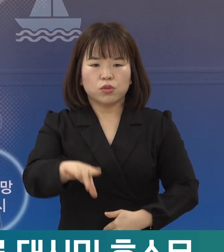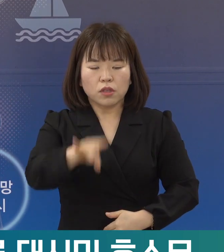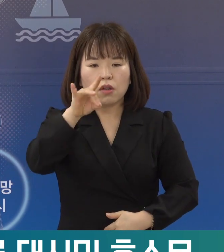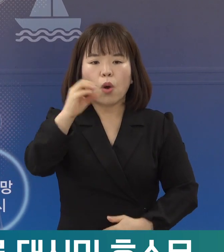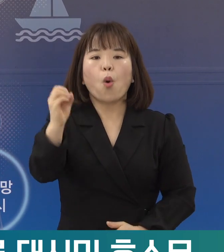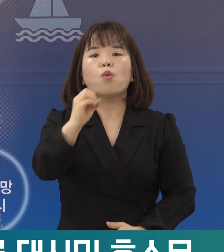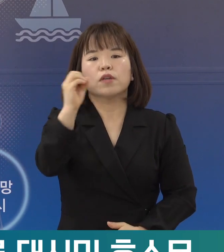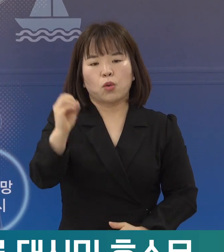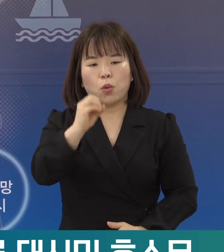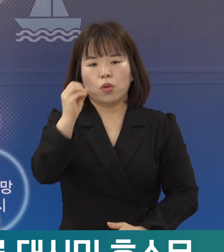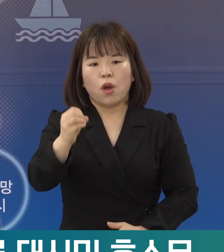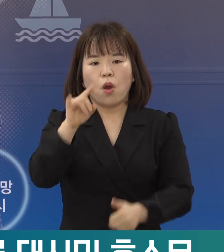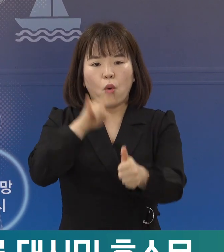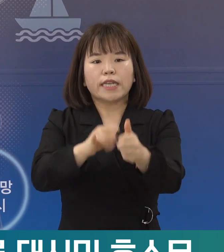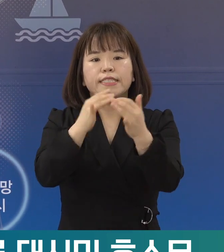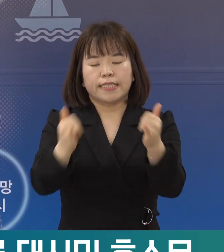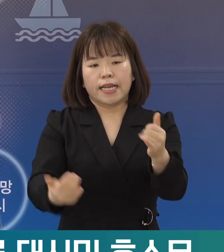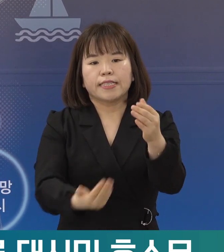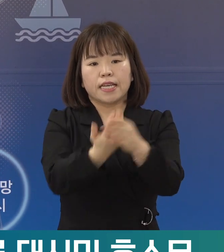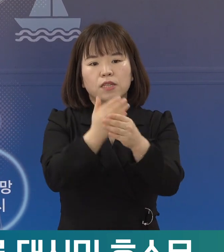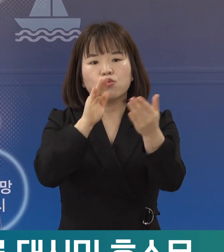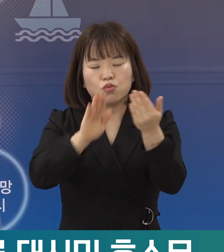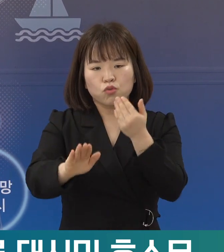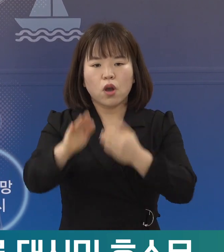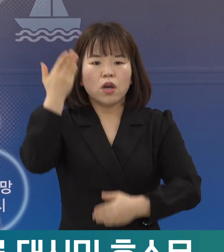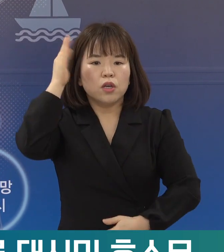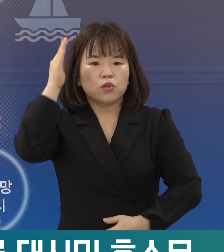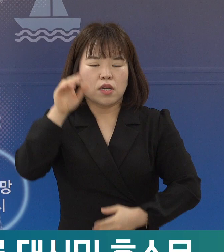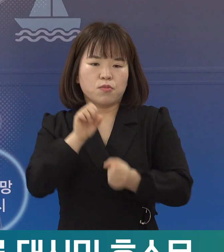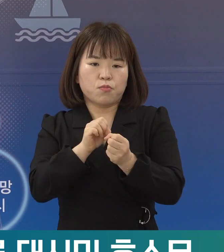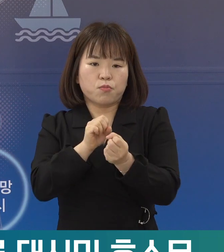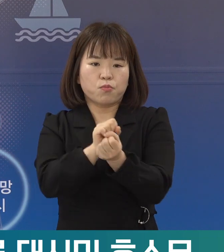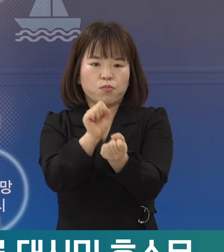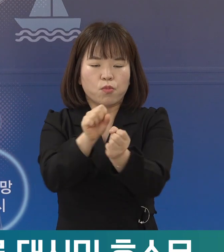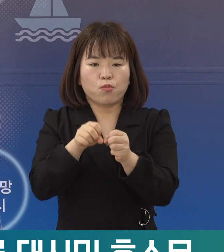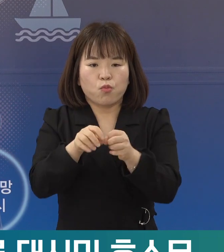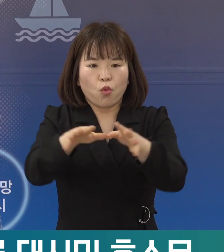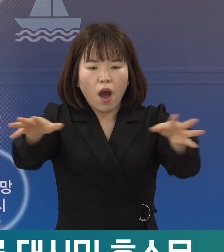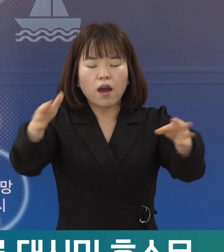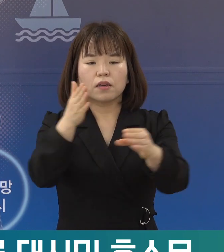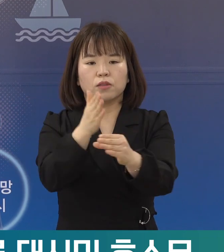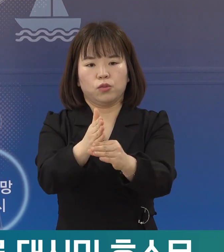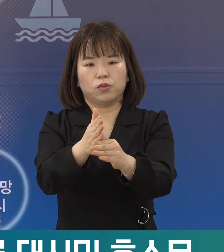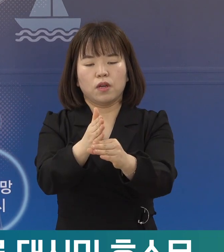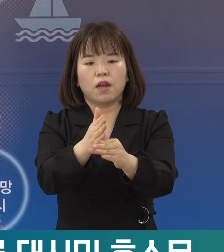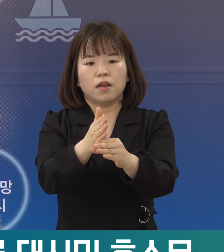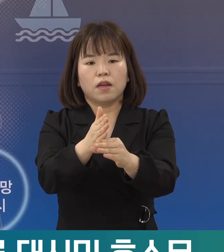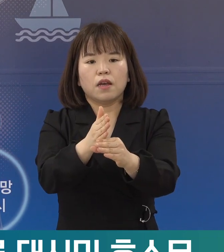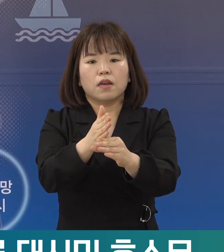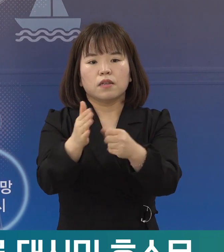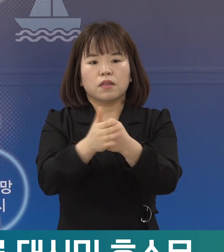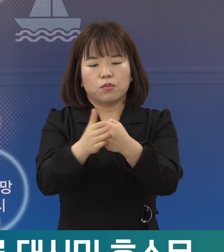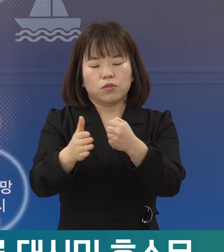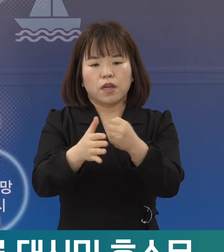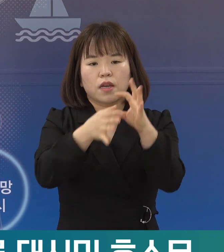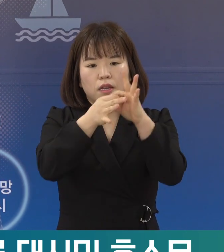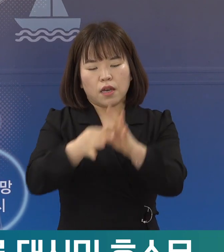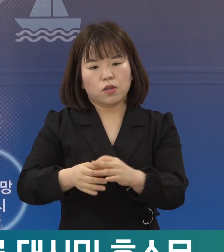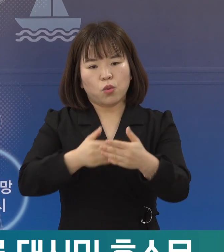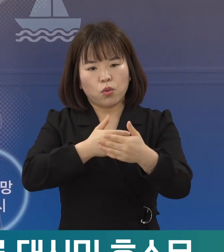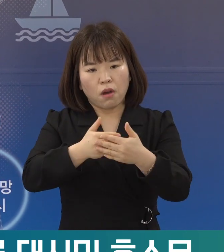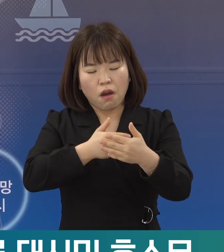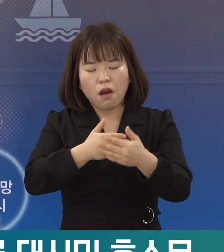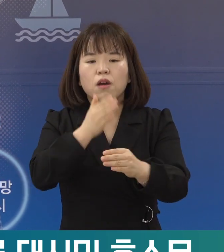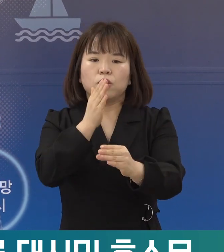오미크론 확진자가 발생한 이래 최근 폭발적인 증가 추세를 보이고 있어 긴장의 끈을 다시